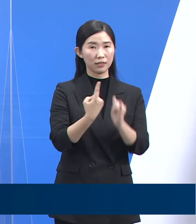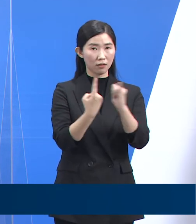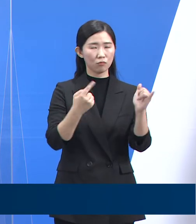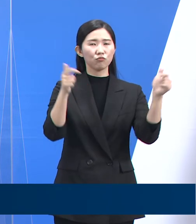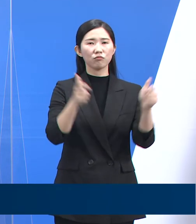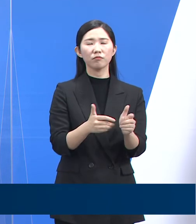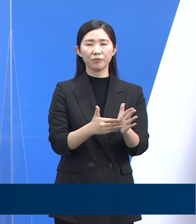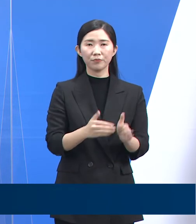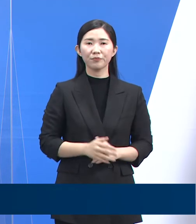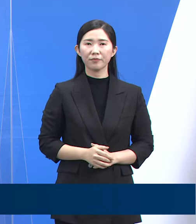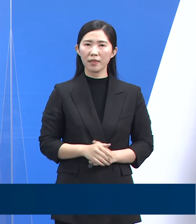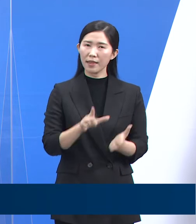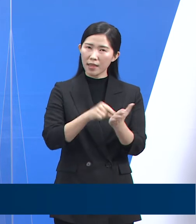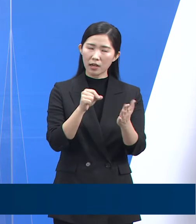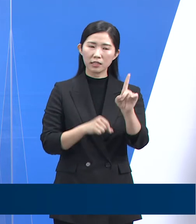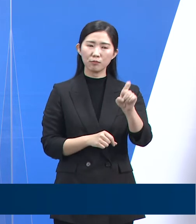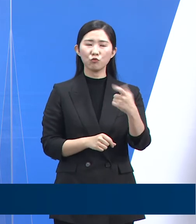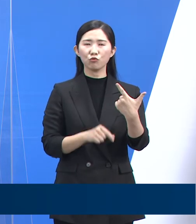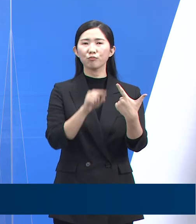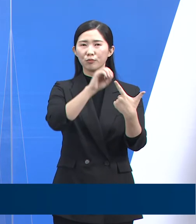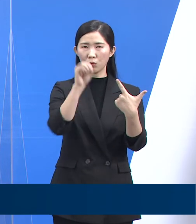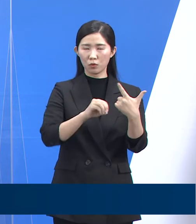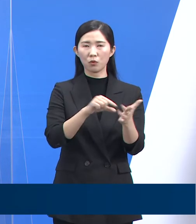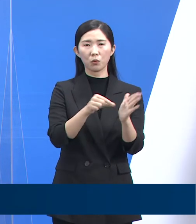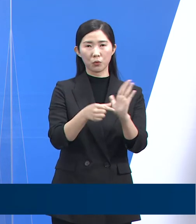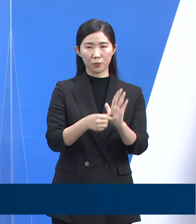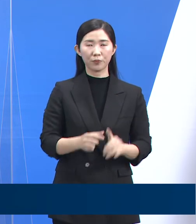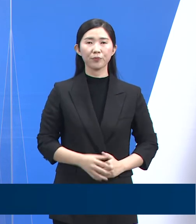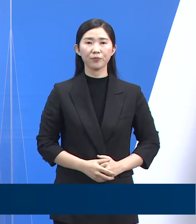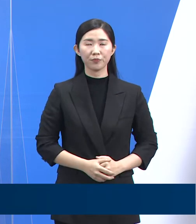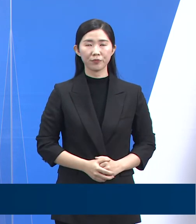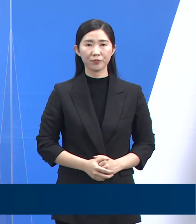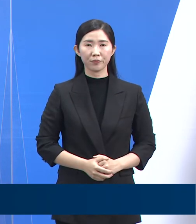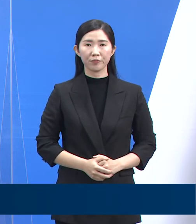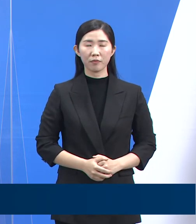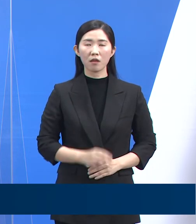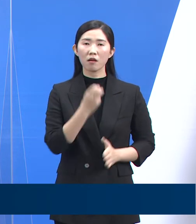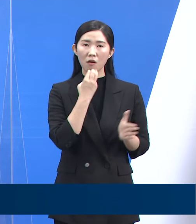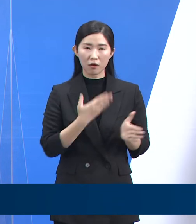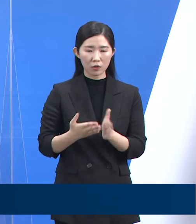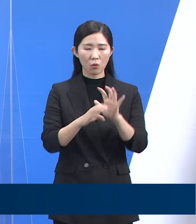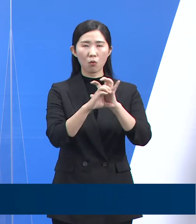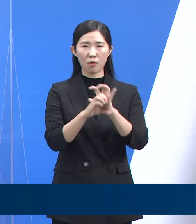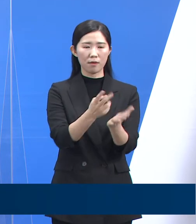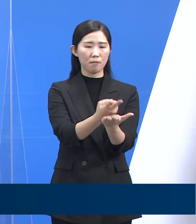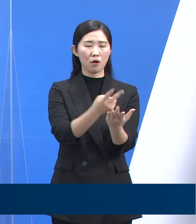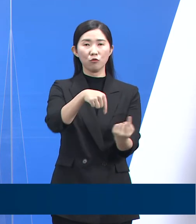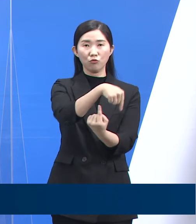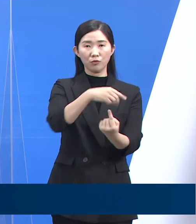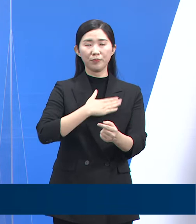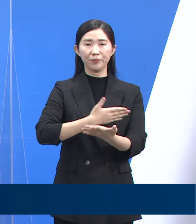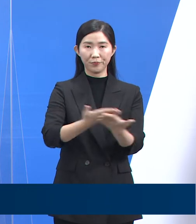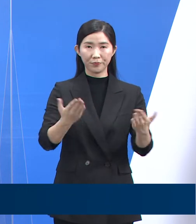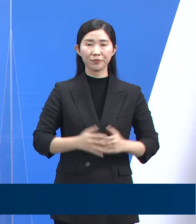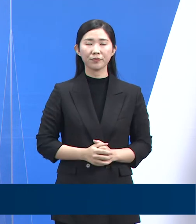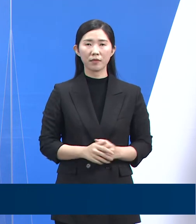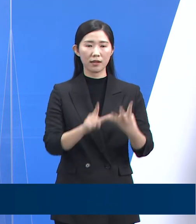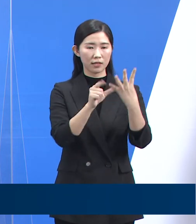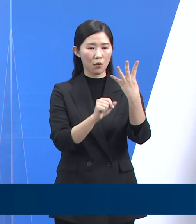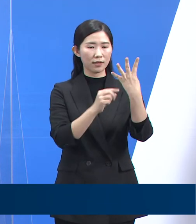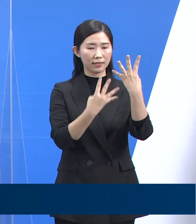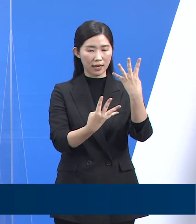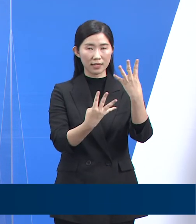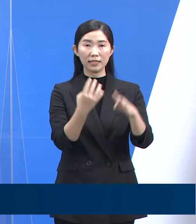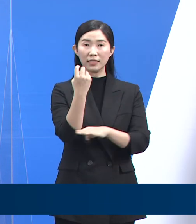전체 확진자 중 16% 수준입니다. 경기도 코로나19 병상 운영 현황에 대해 말씀드리겠습니다. 4월 4일 20시